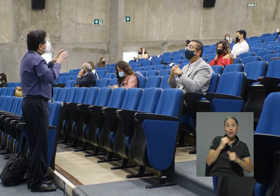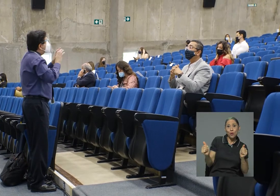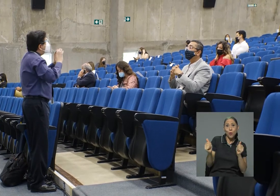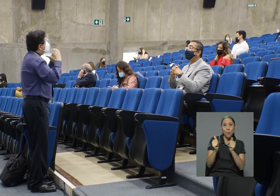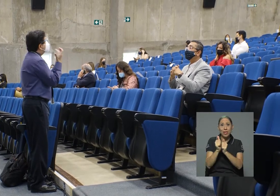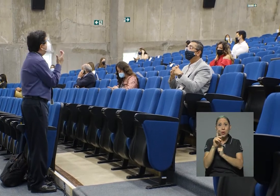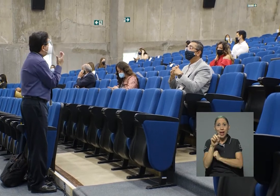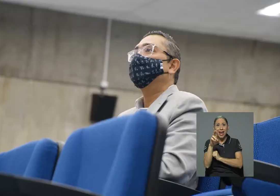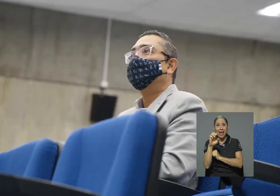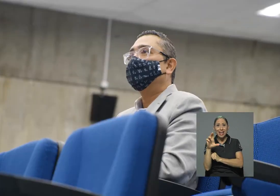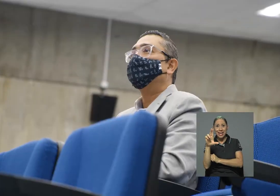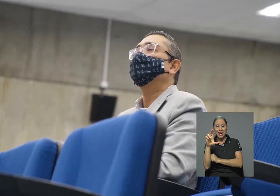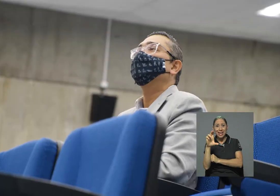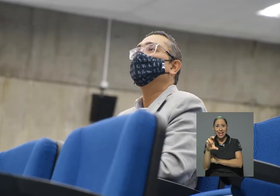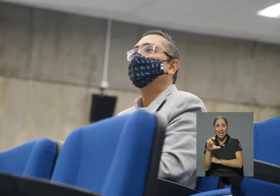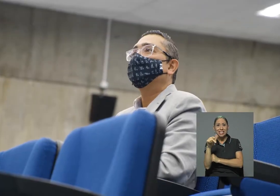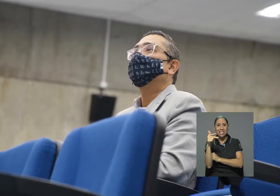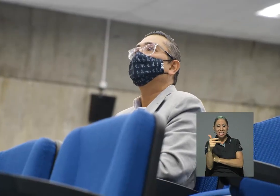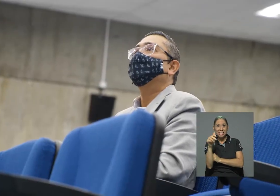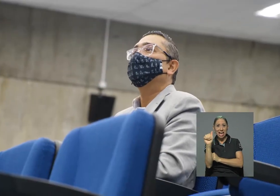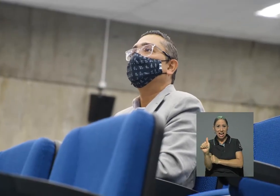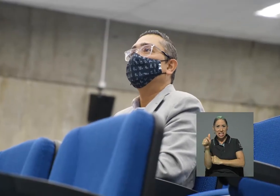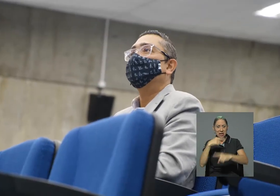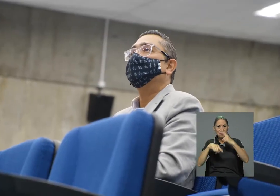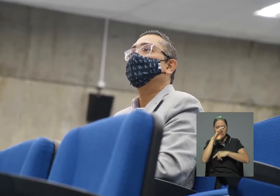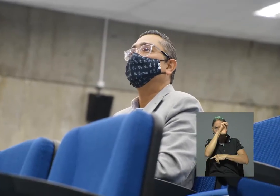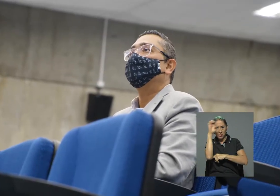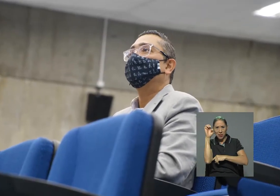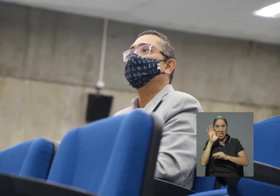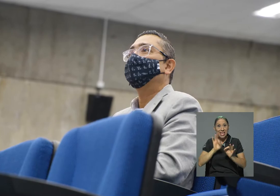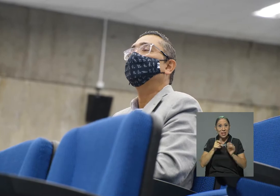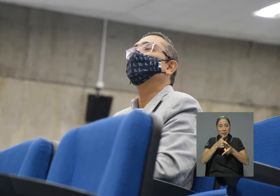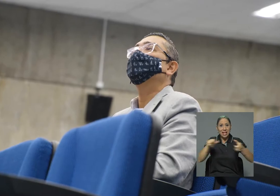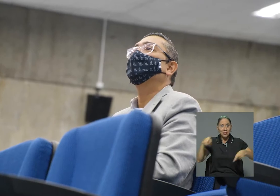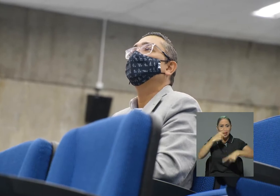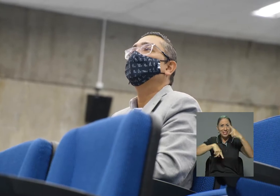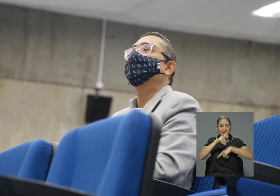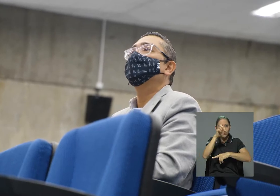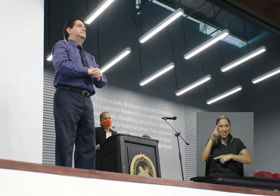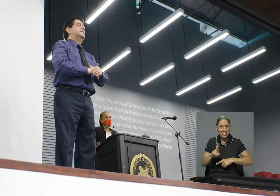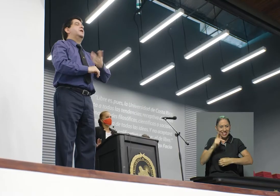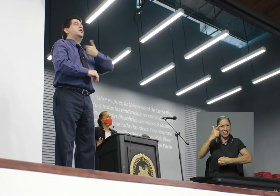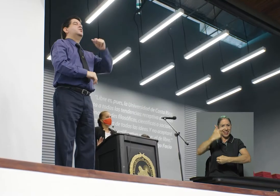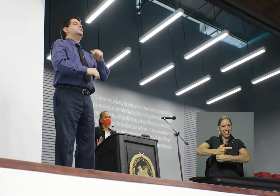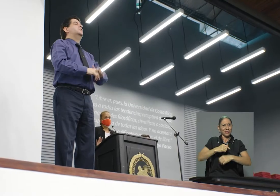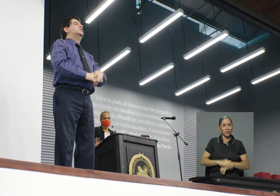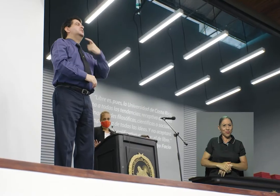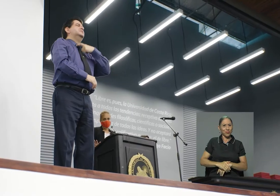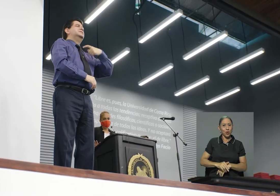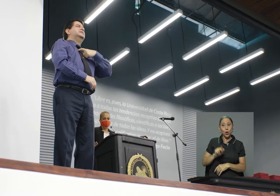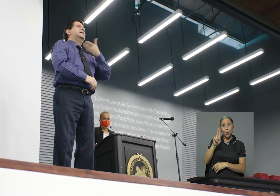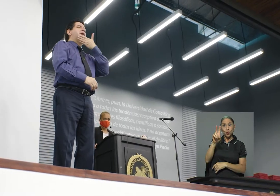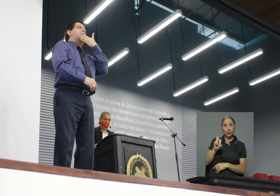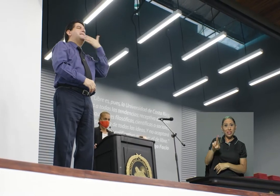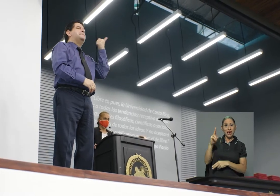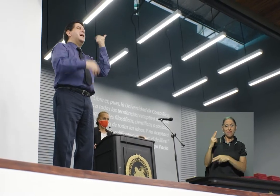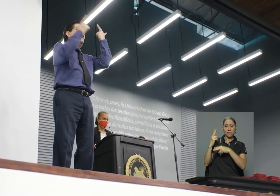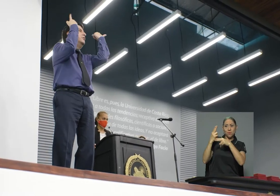Araya, intérprete de lengua de señas costarricense, Lesco, que la UCR le asignó en este largo camino